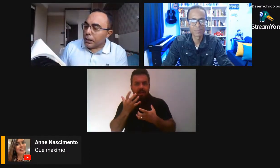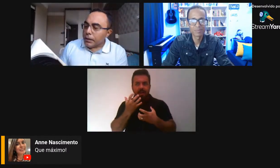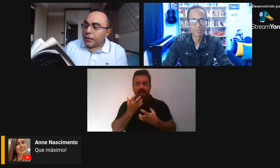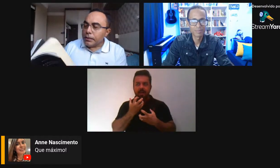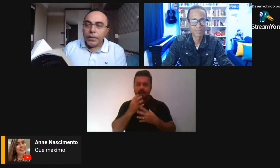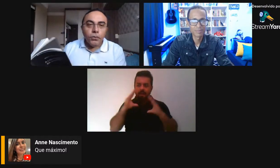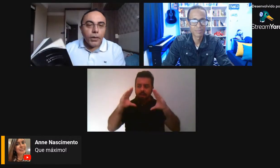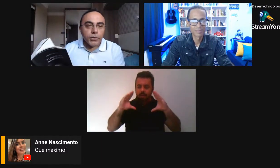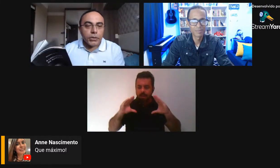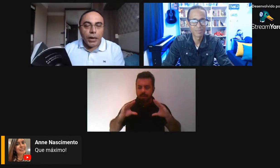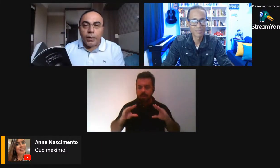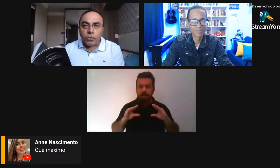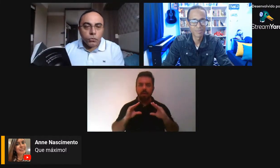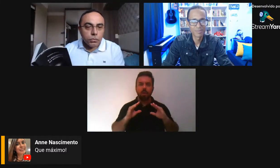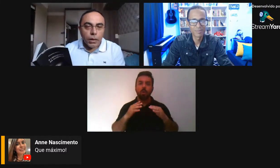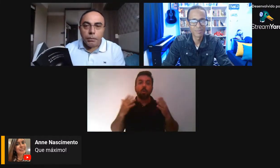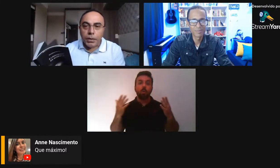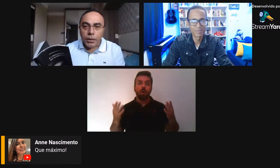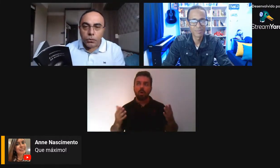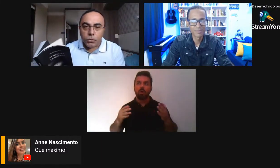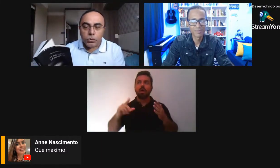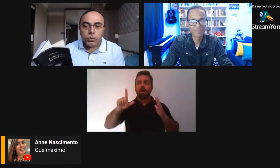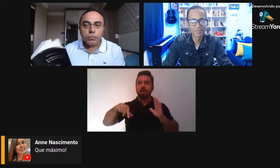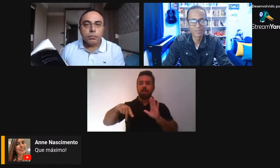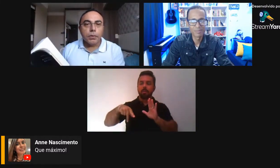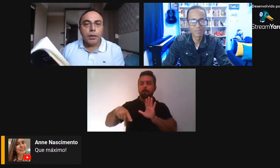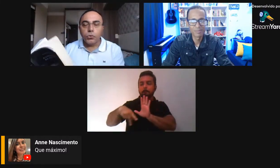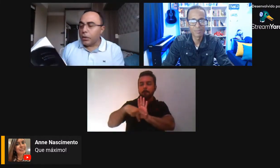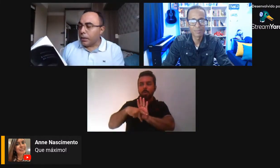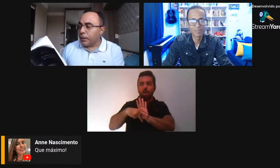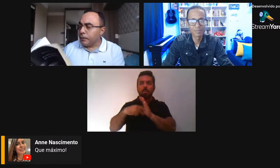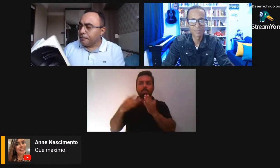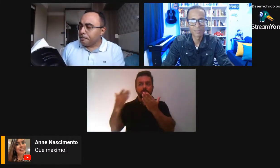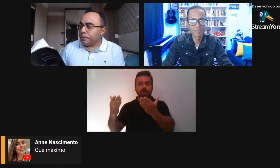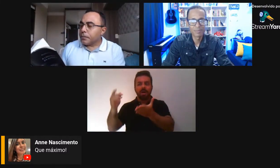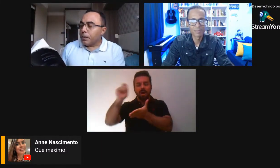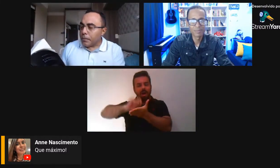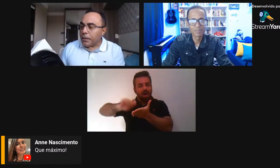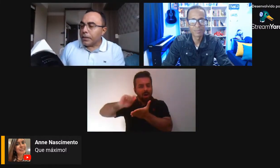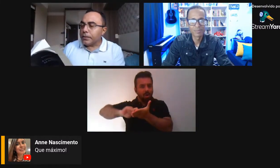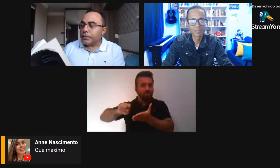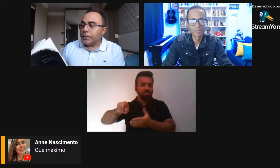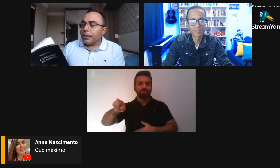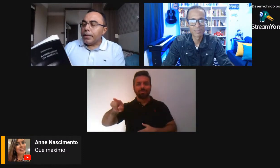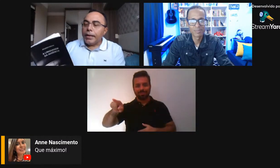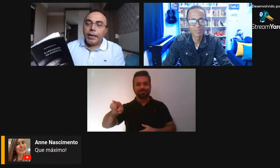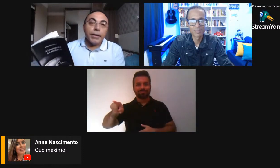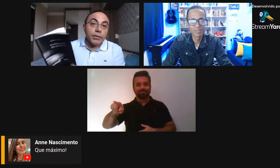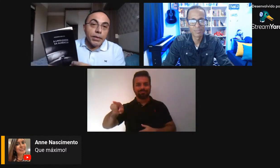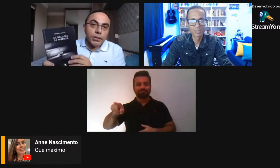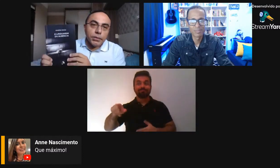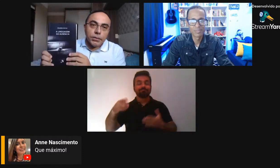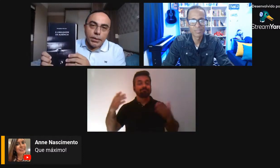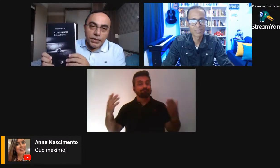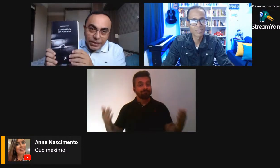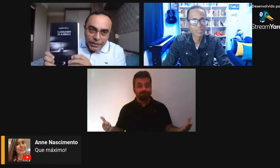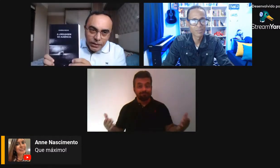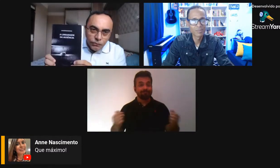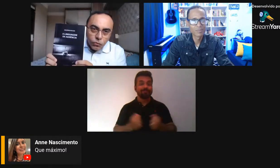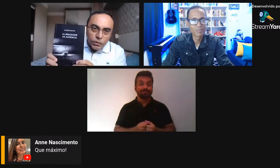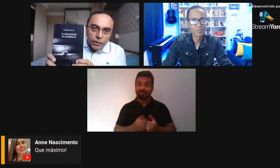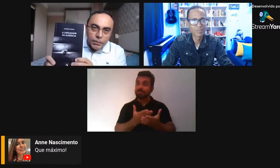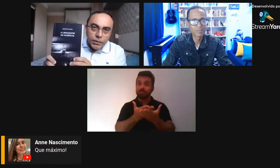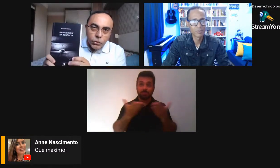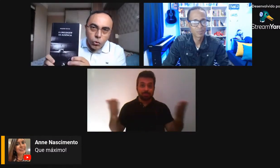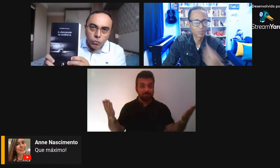leitura. Então, Reginaldo, amigos, Juliano, amigas, esse